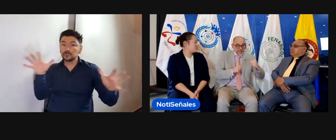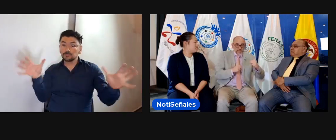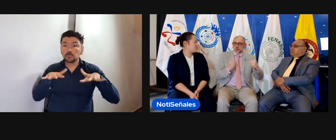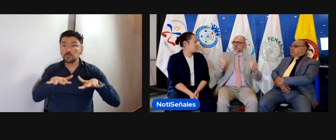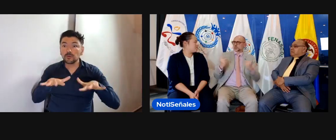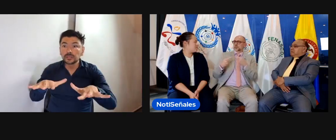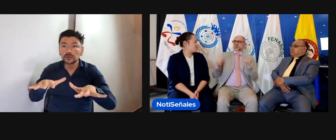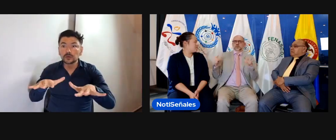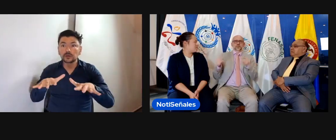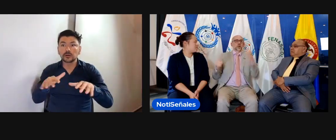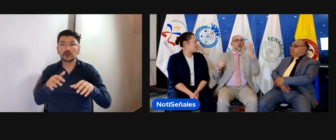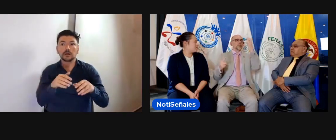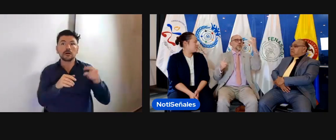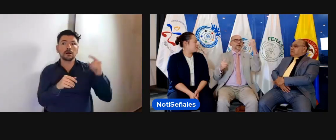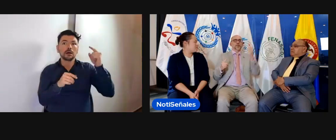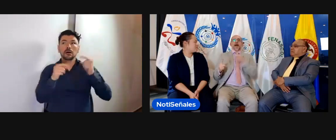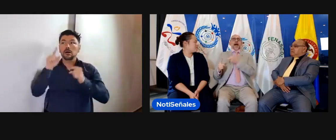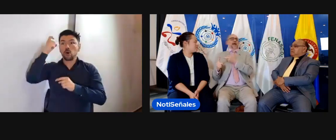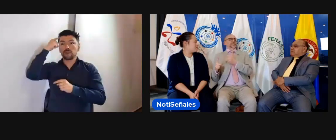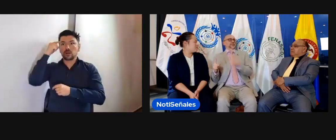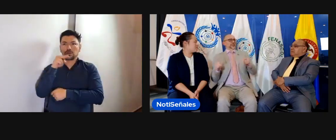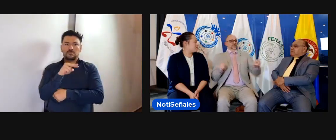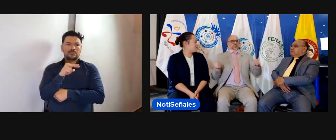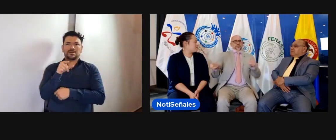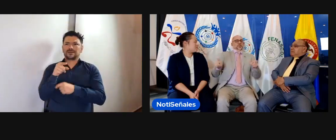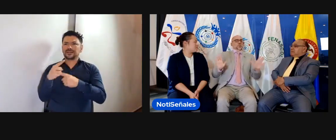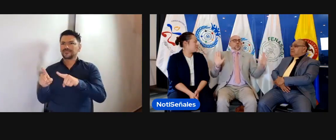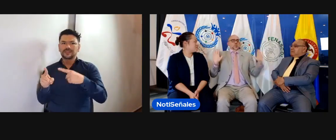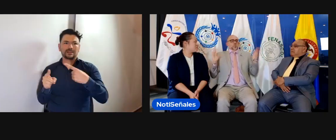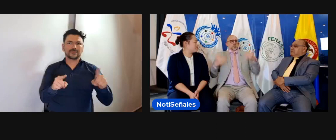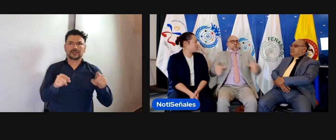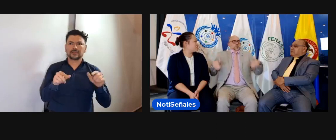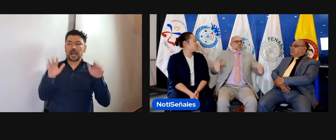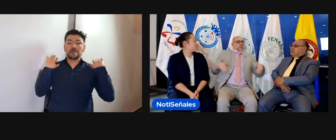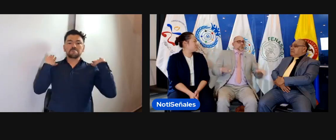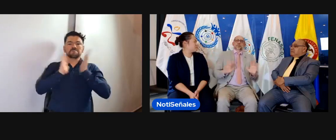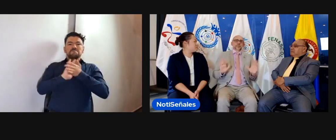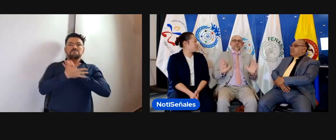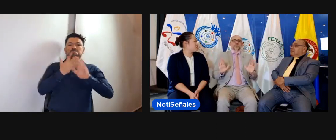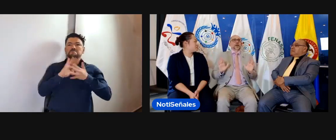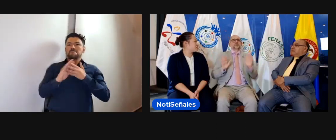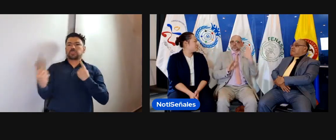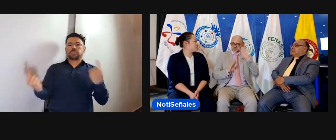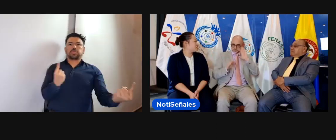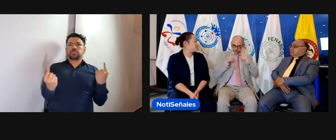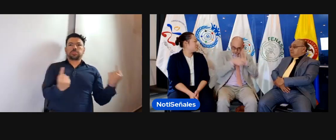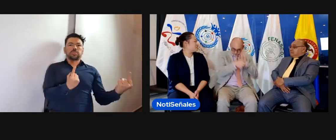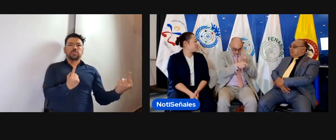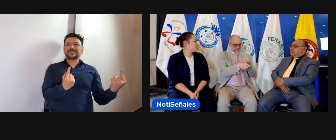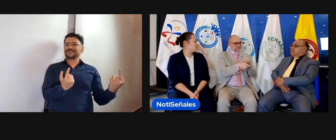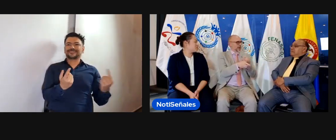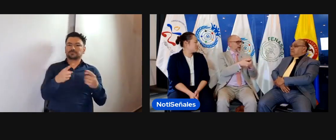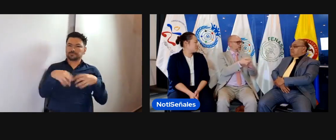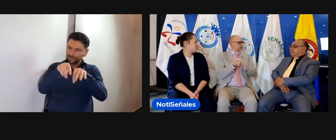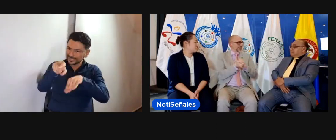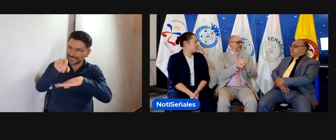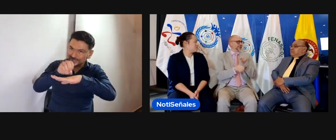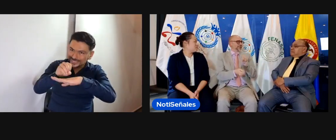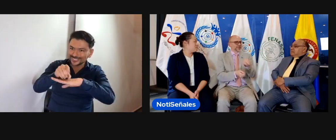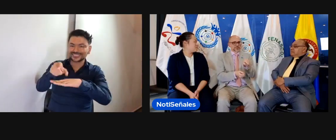de una manera individual. Así que, cuando existen esas diferencias de criterios o esas diferencias entre los miembros de